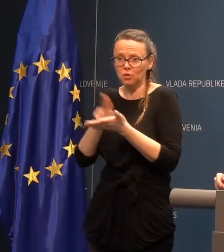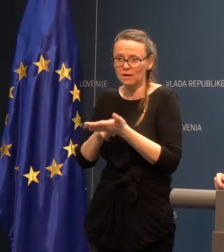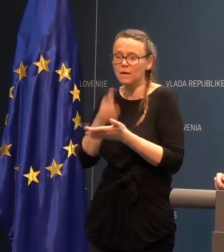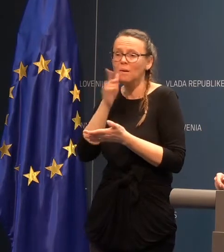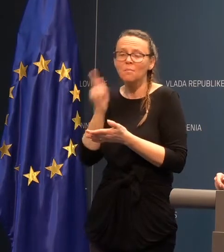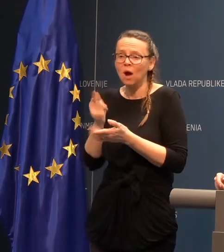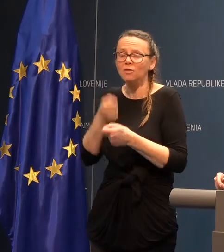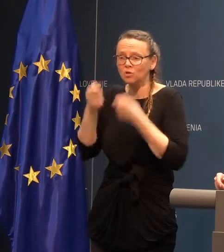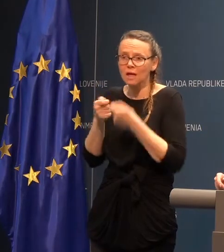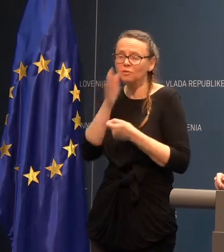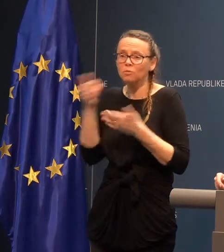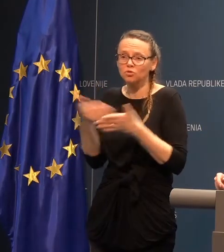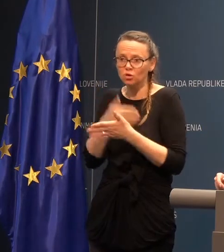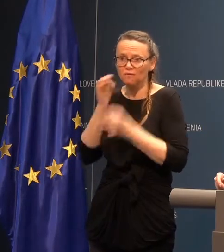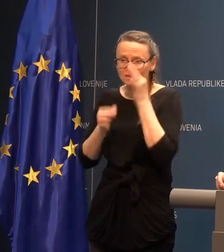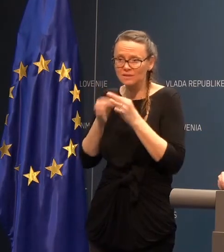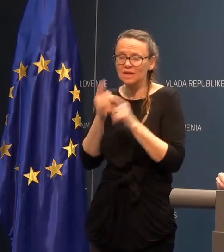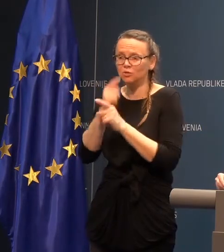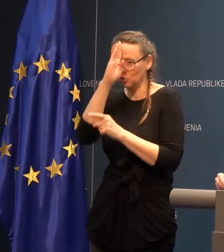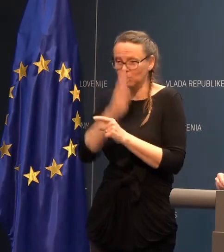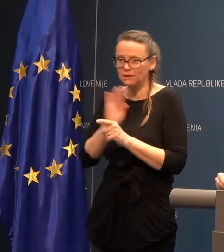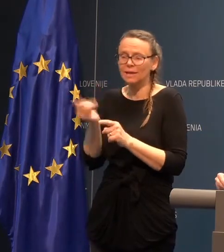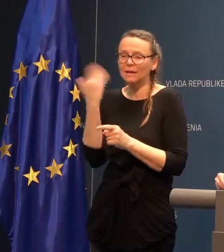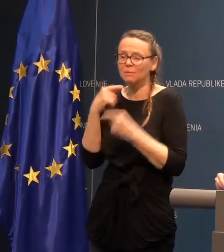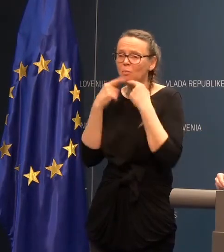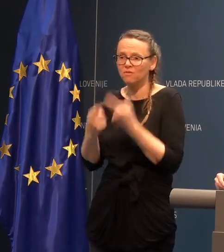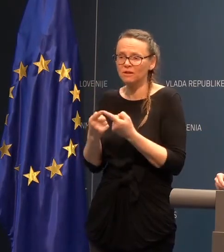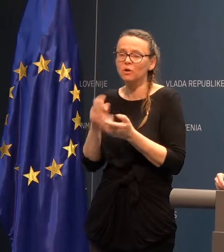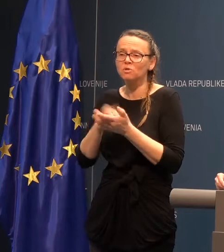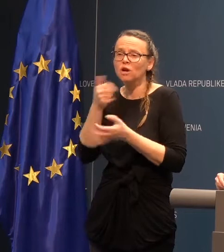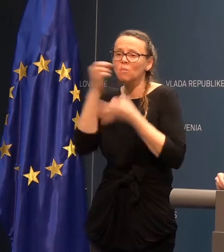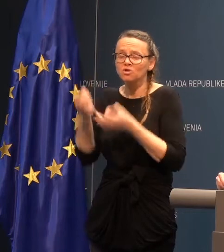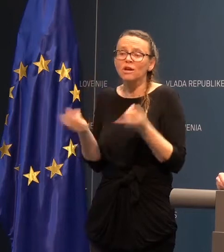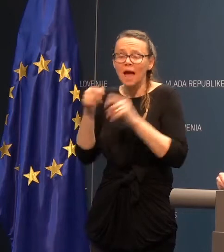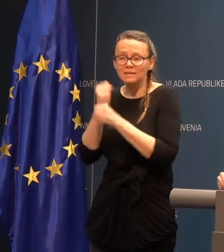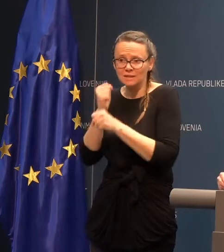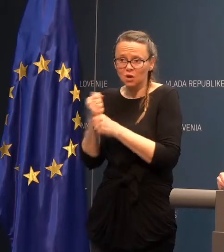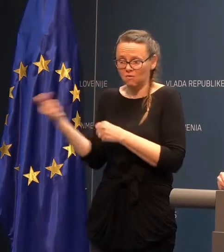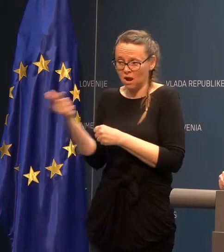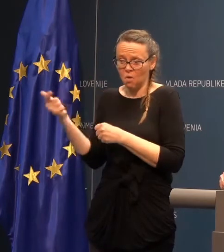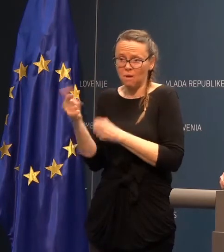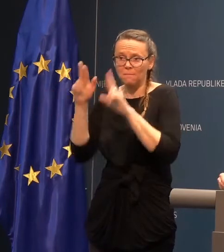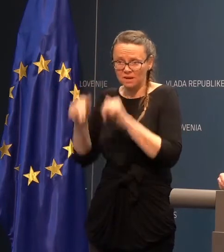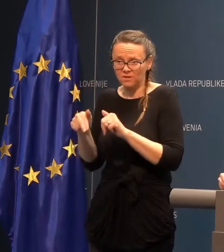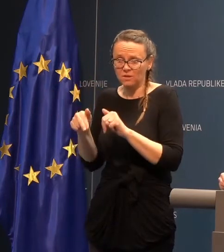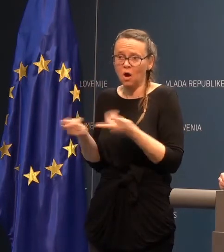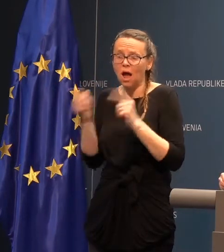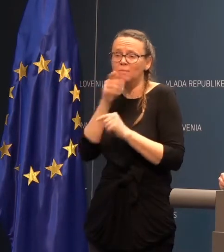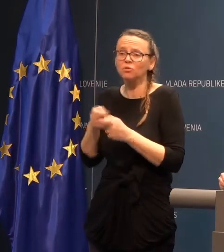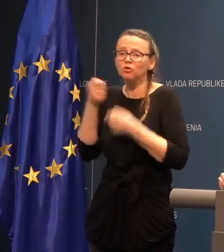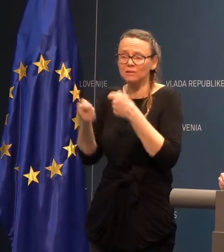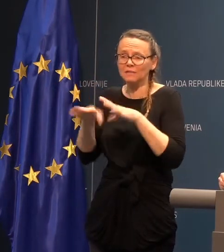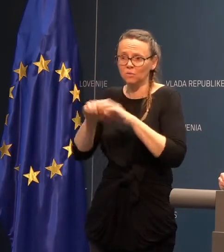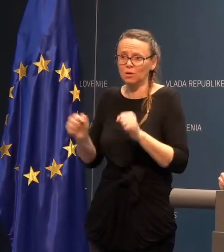kašma nova testirana? Kaj v ponedelji je predvorečeno? Pa še mogoče tisto vprašanje, ne? Če stara imala pravilno in če bojo kaj dodatni klip? Torej, kot sem rekla, smo